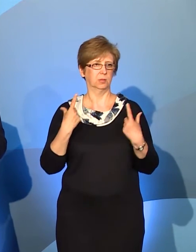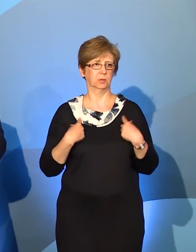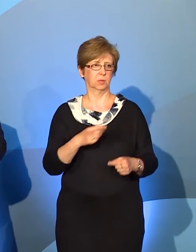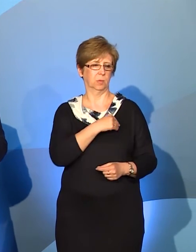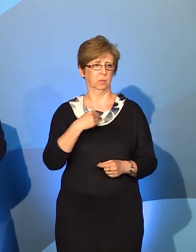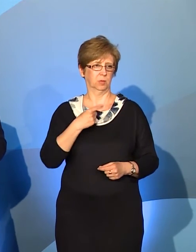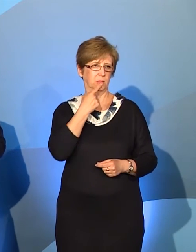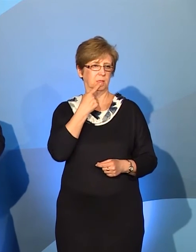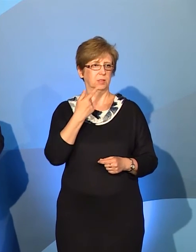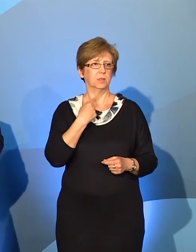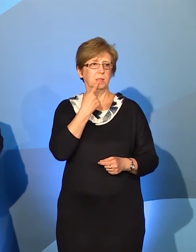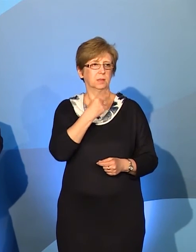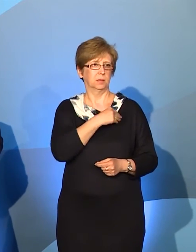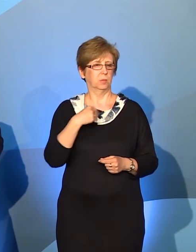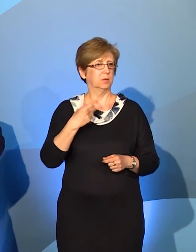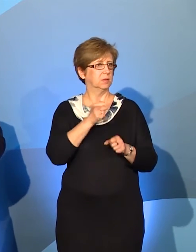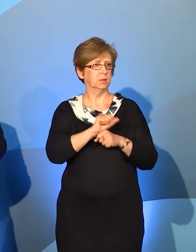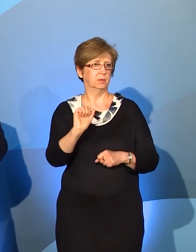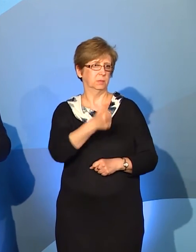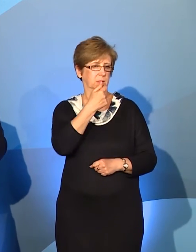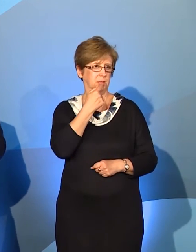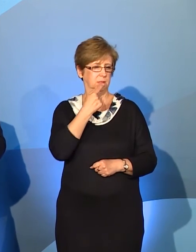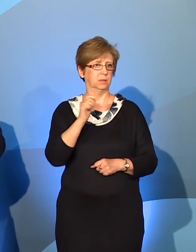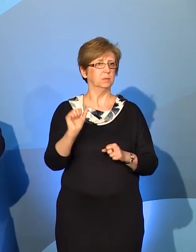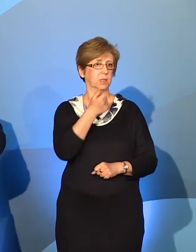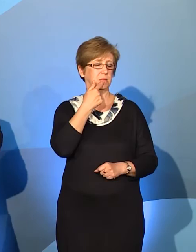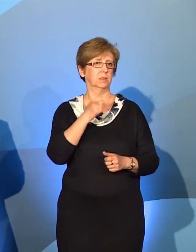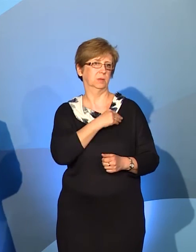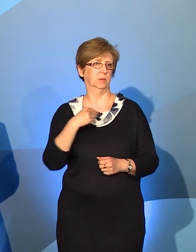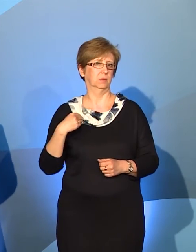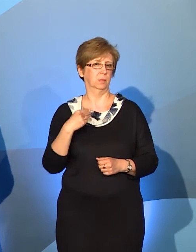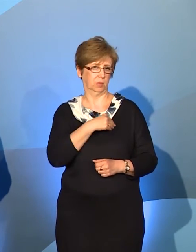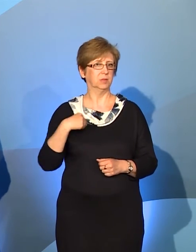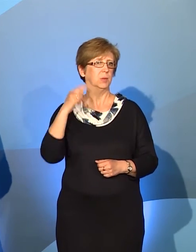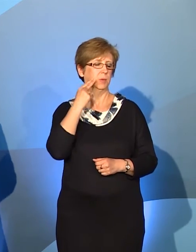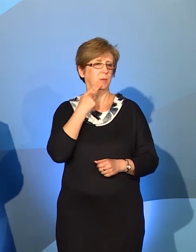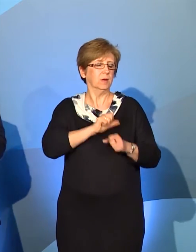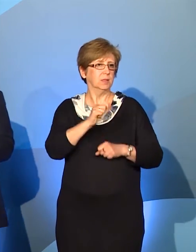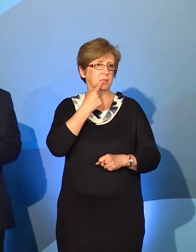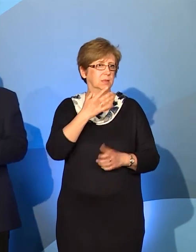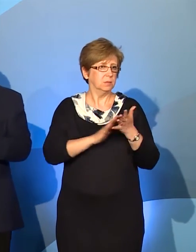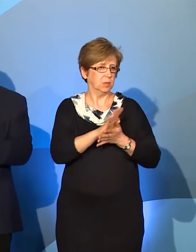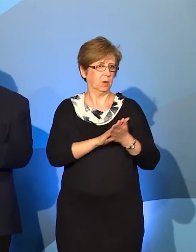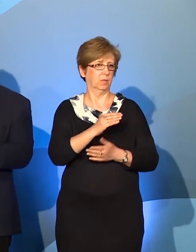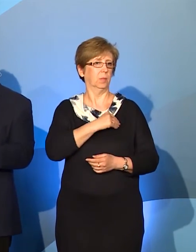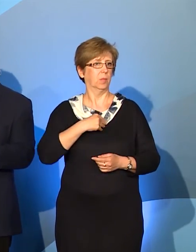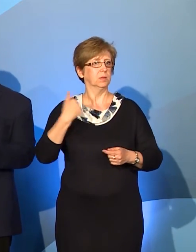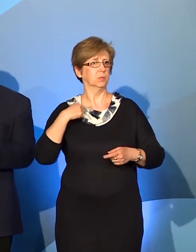język polski nie jest jego pierwszym językiem. Bo pierwszym językiem jest język migowy, a polszczyzny nauczył się jako drugiego. Więc są głusi,